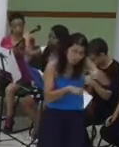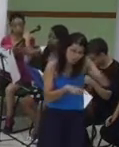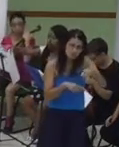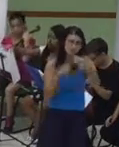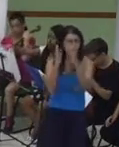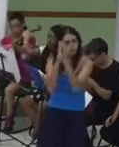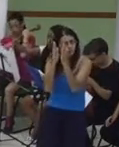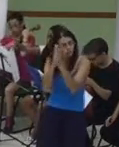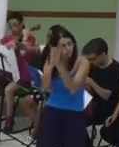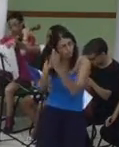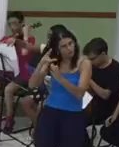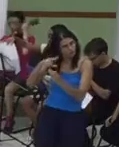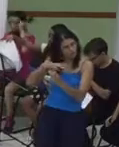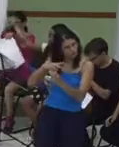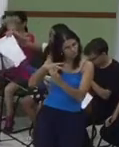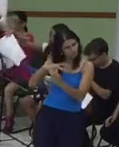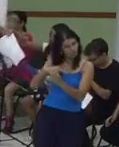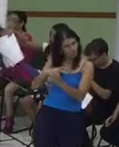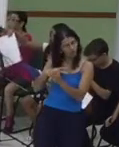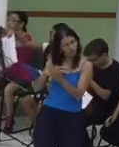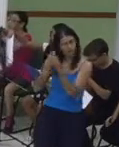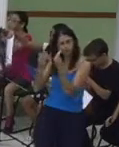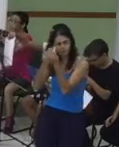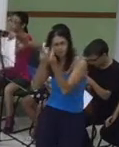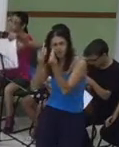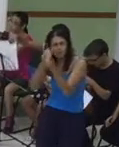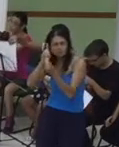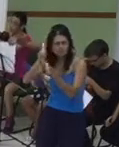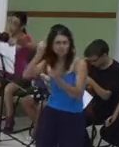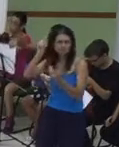aqui Para o adorar Espírito e verdade